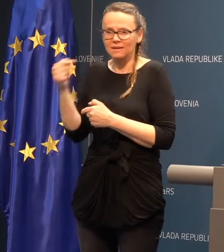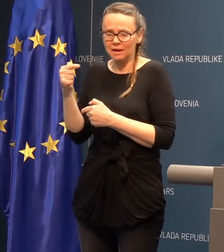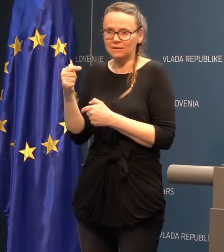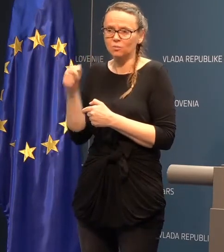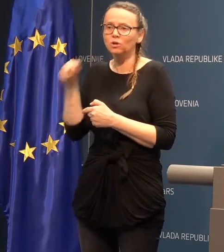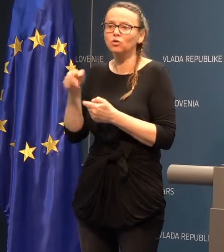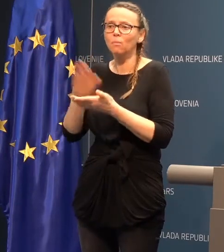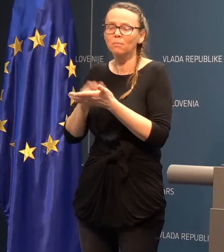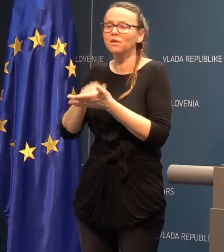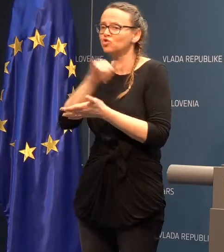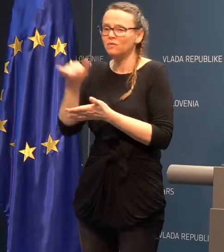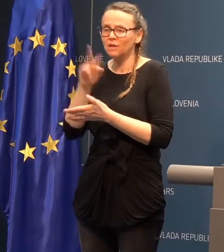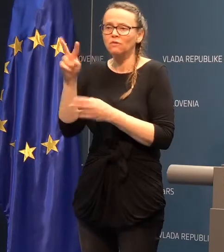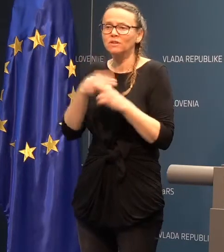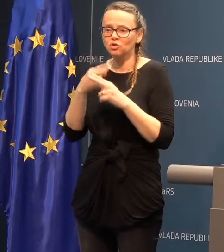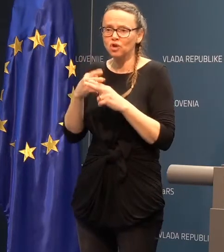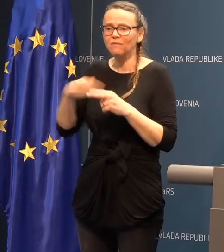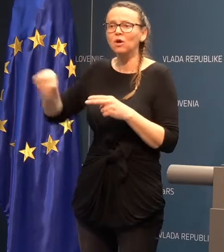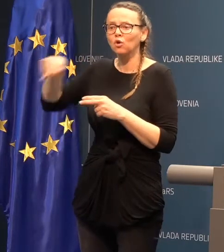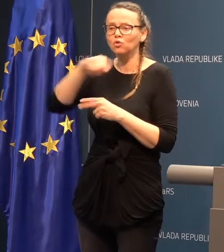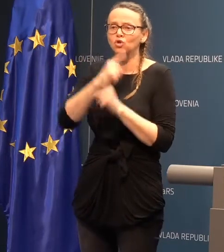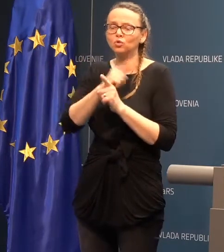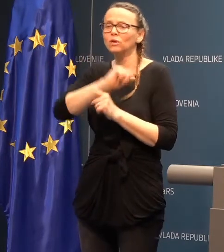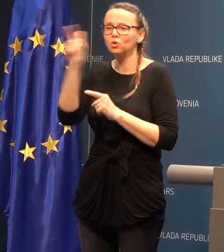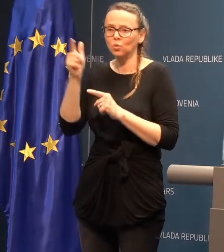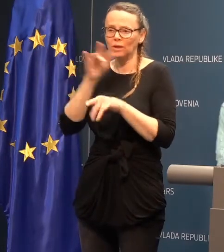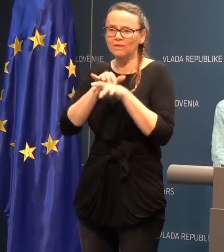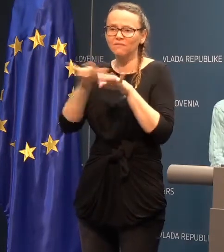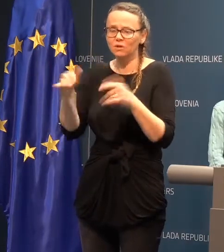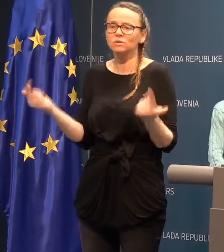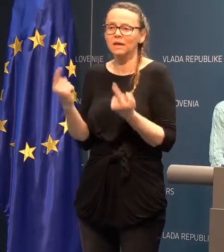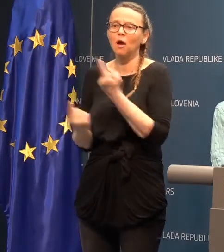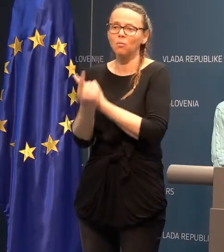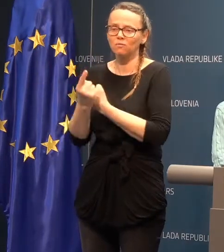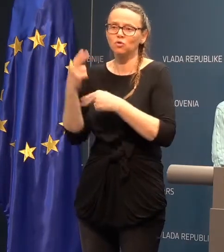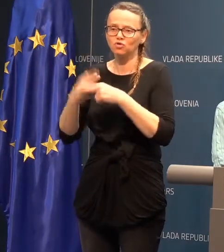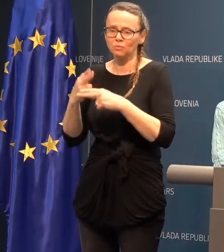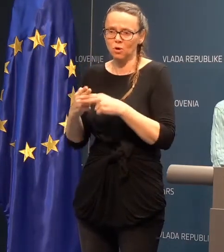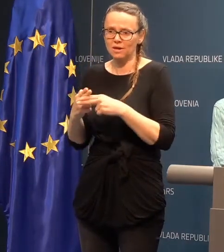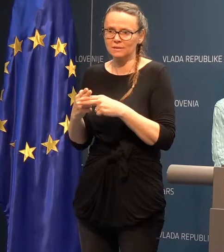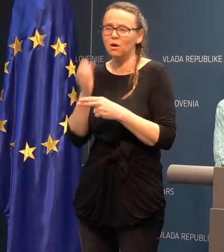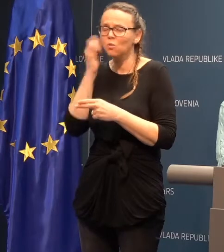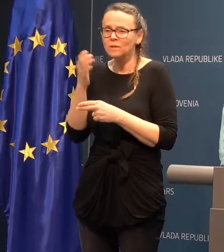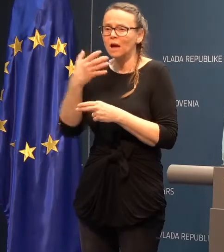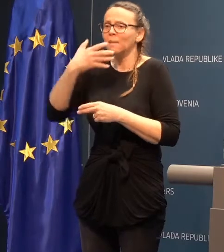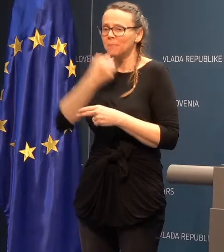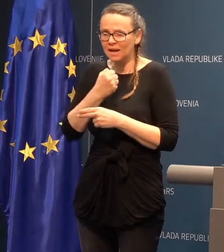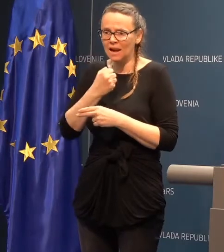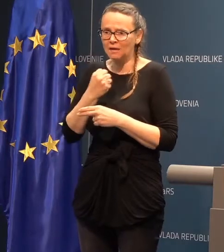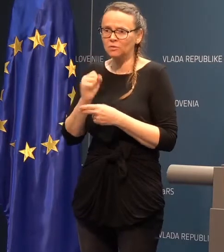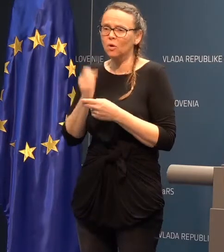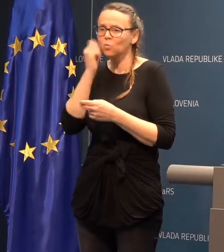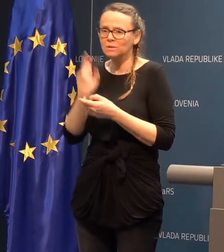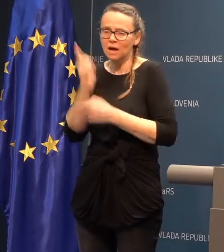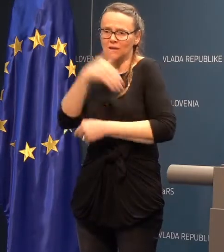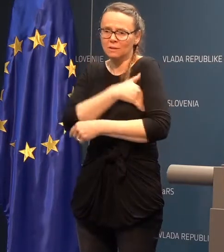da še vedno v državi krožljajo tudi drugi virusi, ki seveda lahko pozročajo obolezen, tako da v vsak prehladnih, v vsaka temperatura še niso